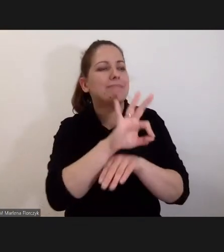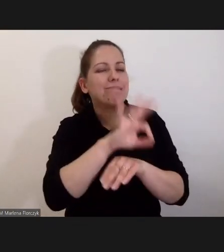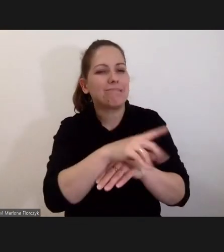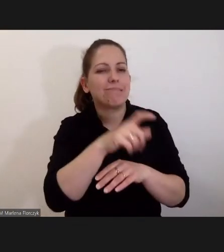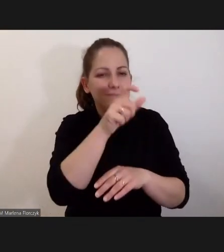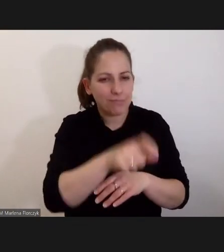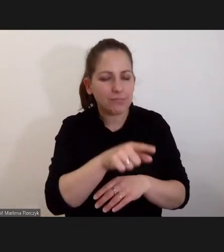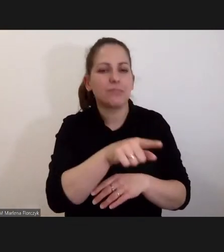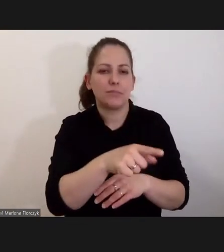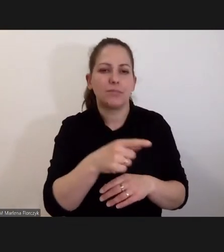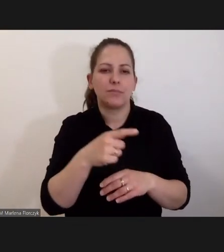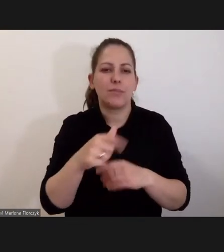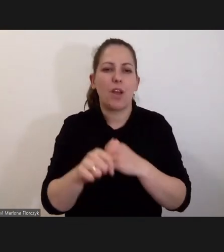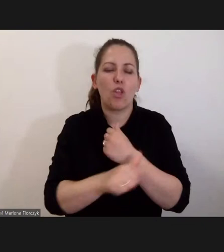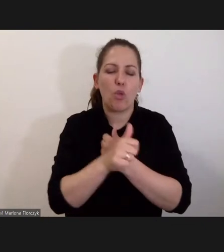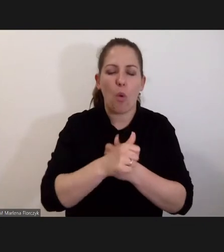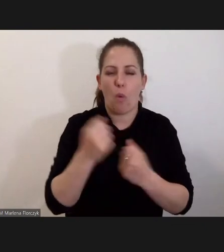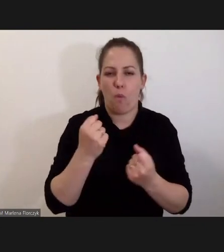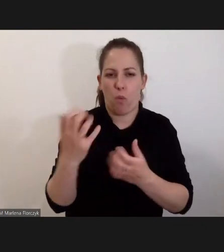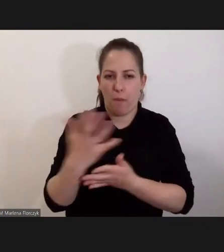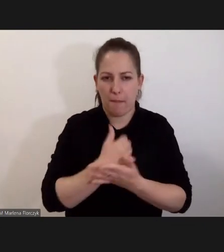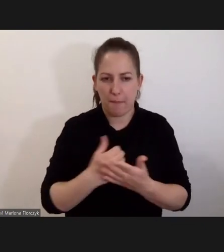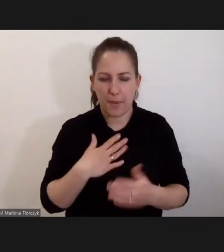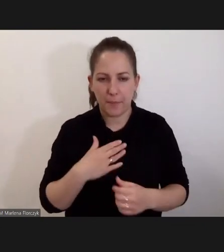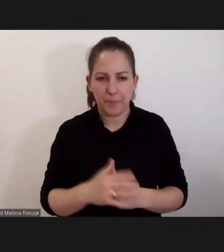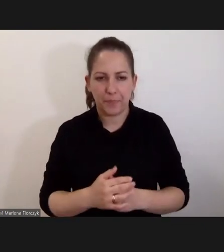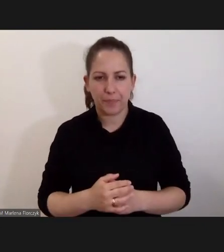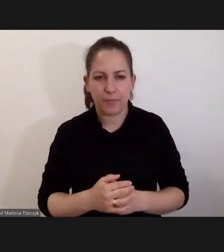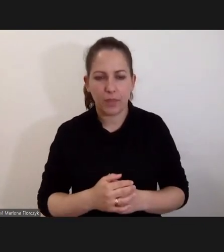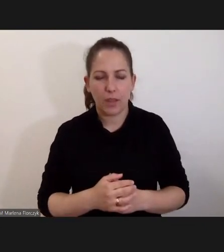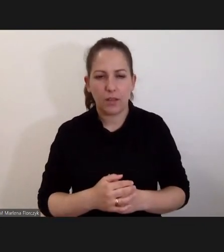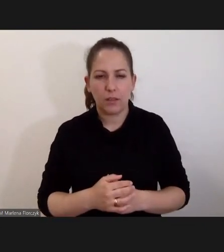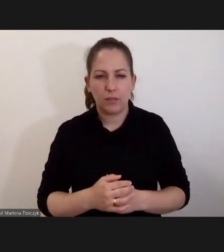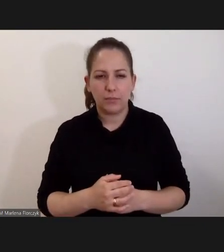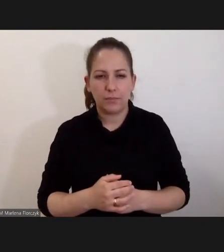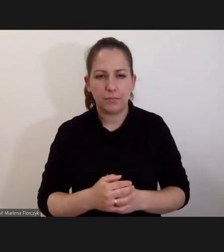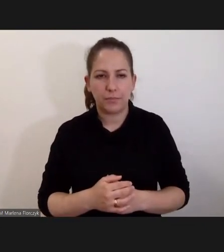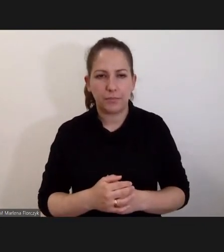świadków, co jest zupełnie naturalne w każdej sprawie karnych.